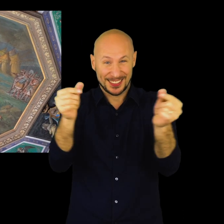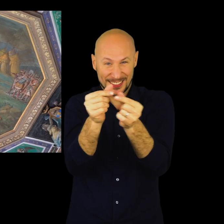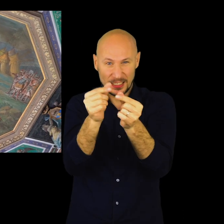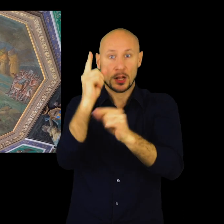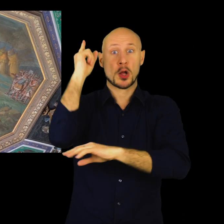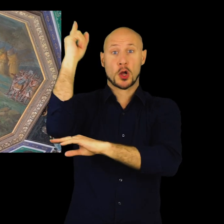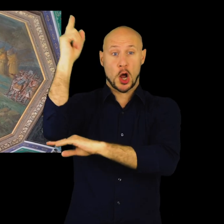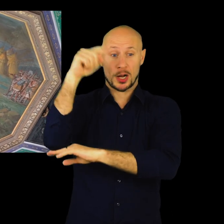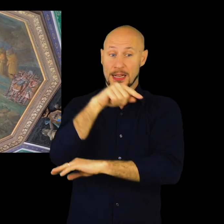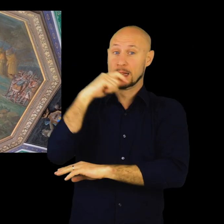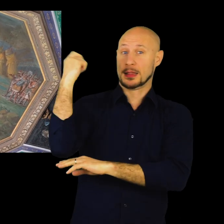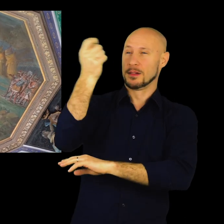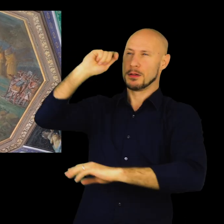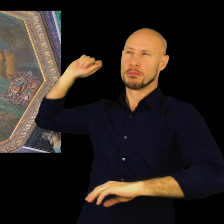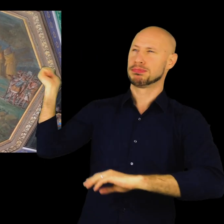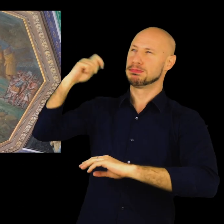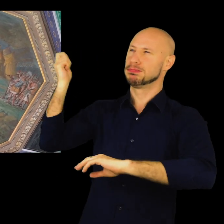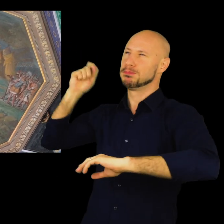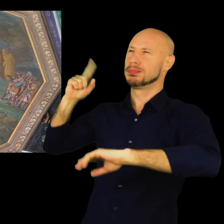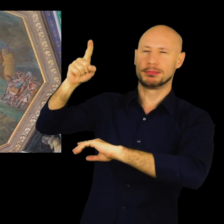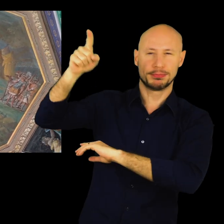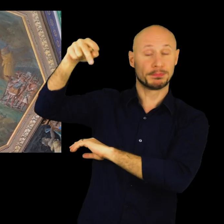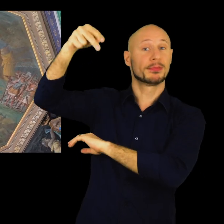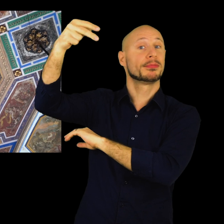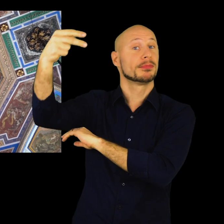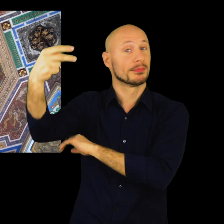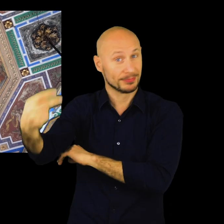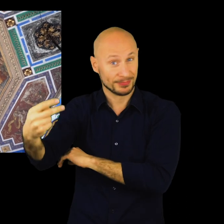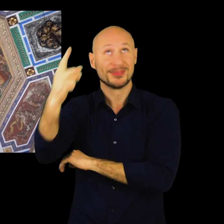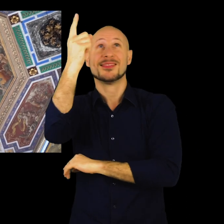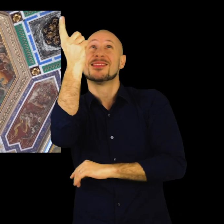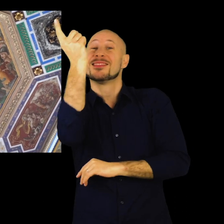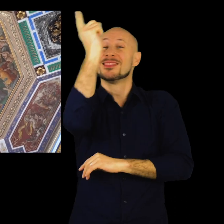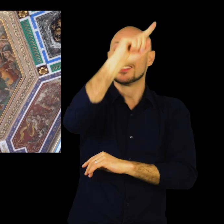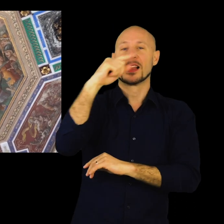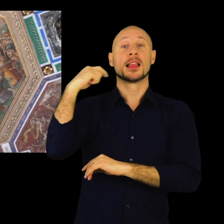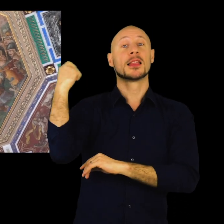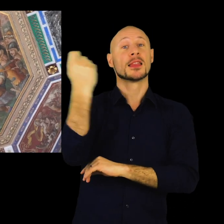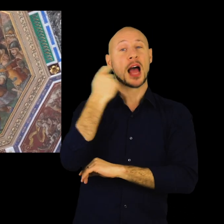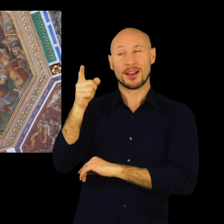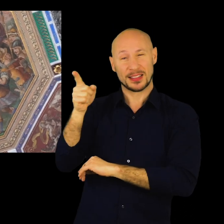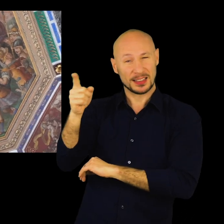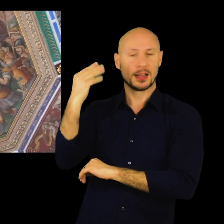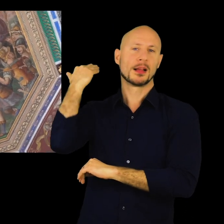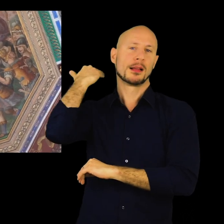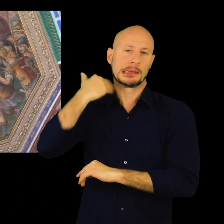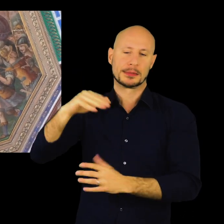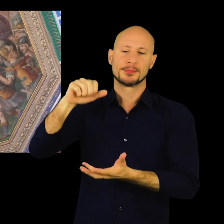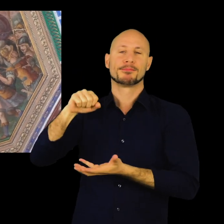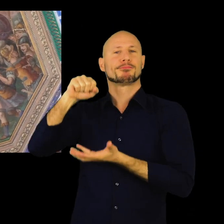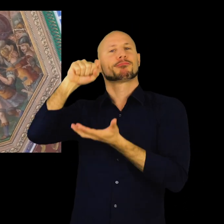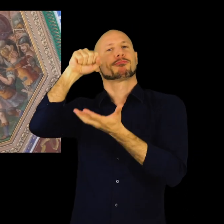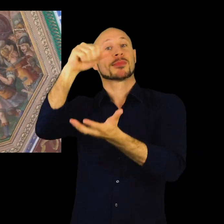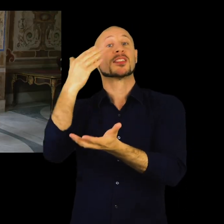un episodio, la sconfitta del gigante Golia. Nell'altro ottagono, sempre opera della famiglia Calvi, abbiamo il